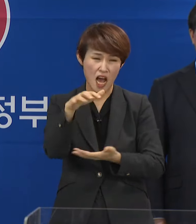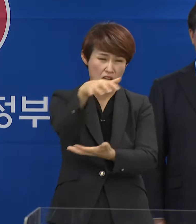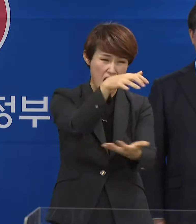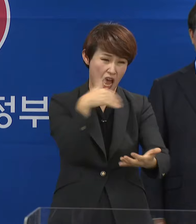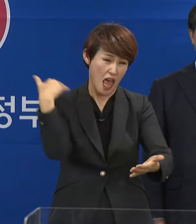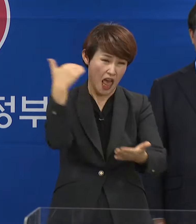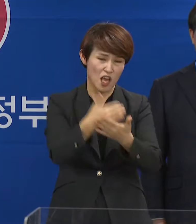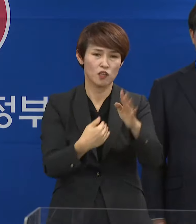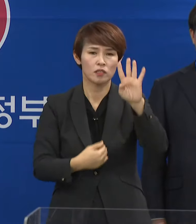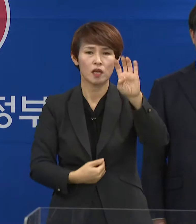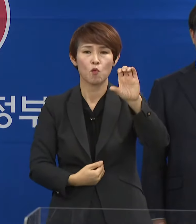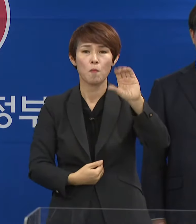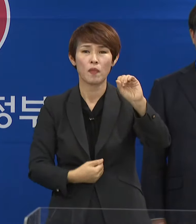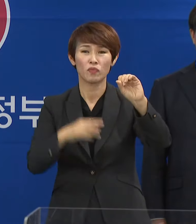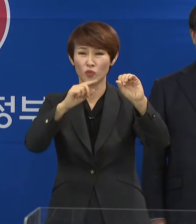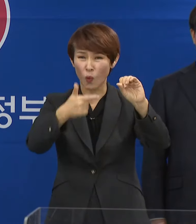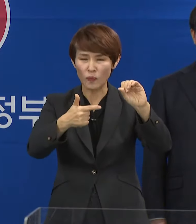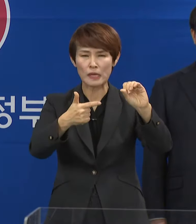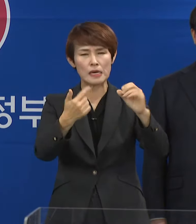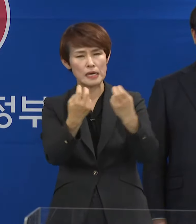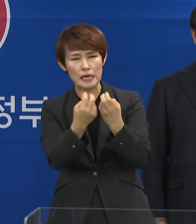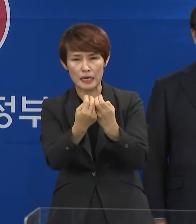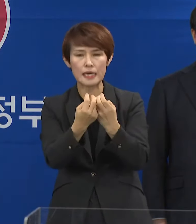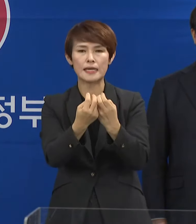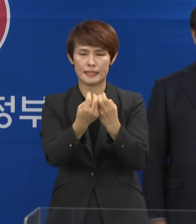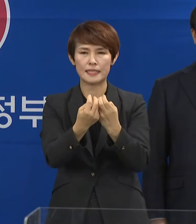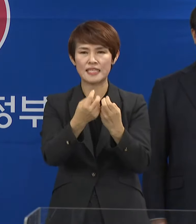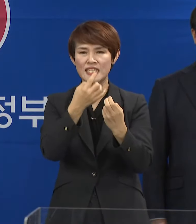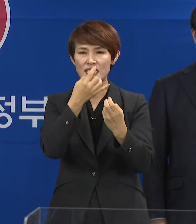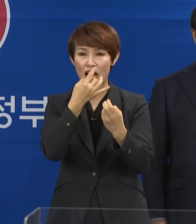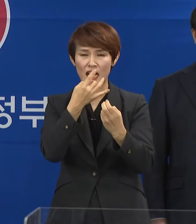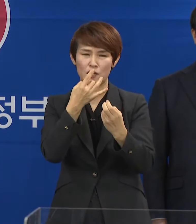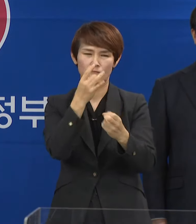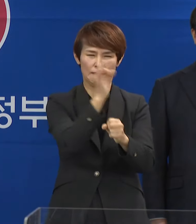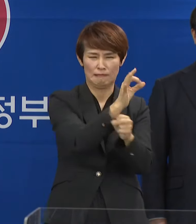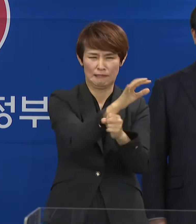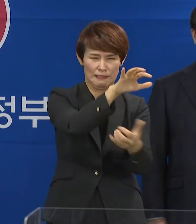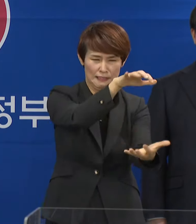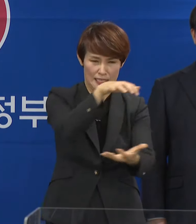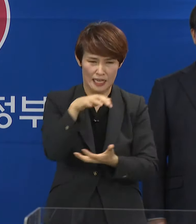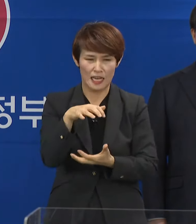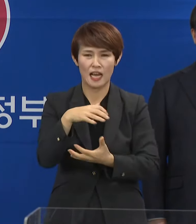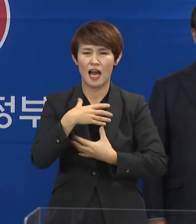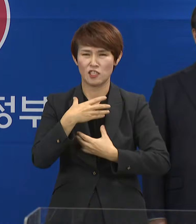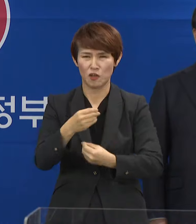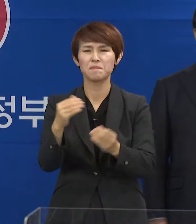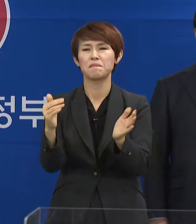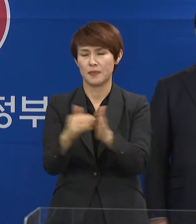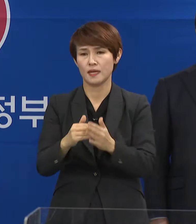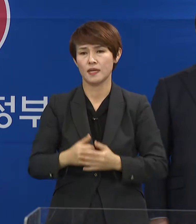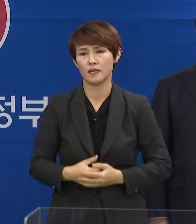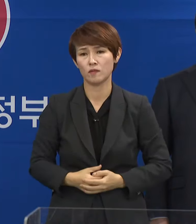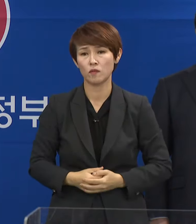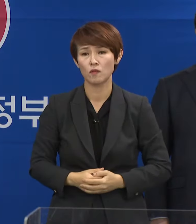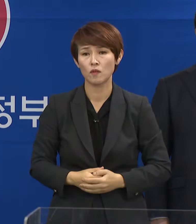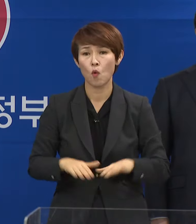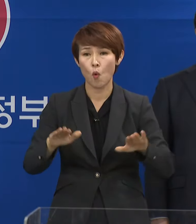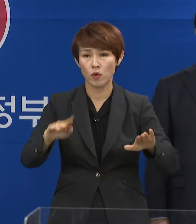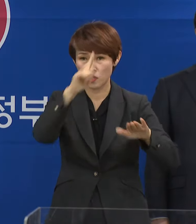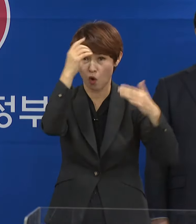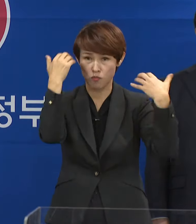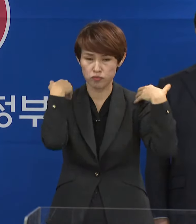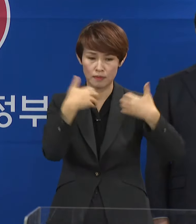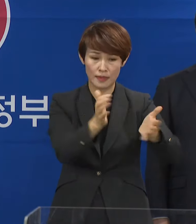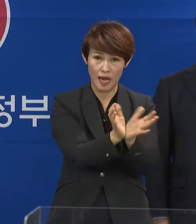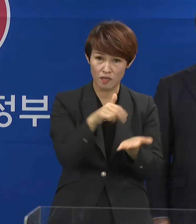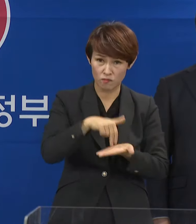45만 톤의 시장 격리 대책을 통해 쌀값을 빠르게 안정시킨 바 있습니다. 오늘 정부와